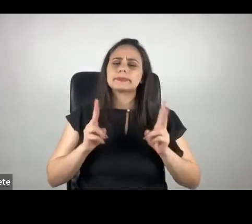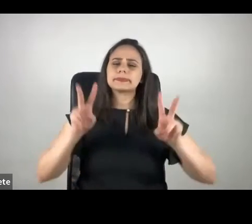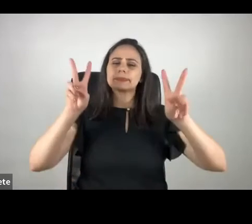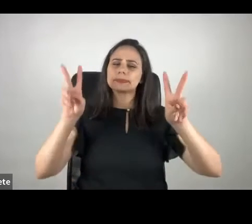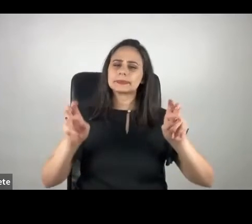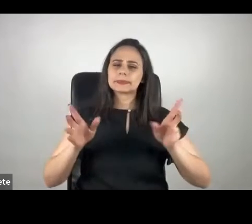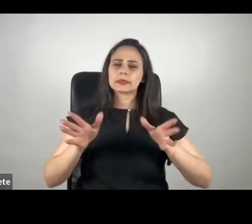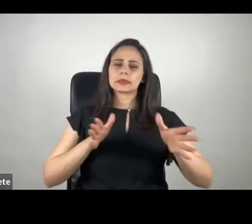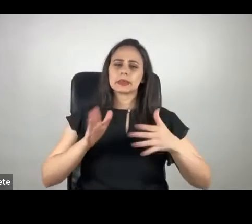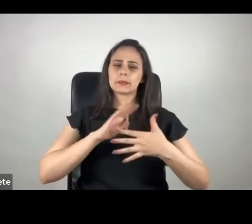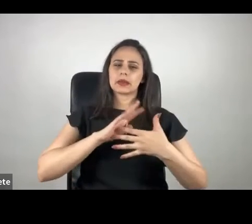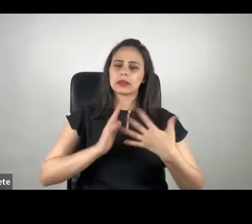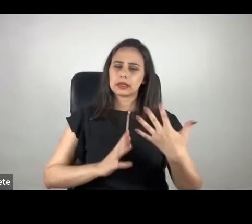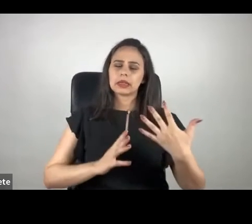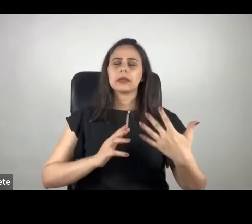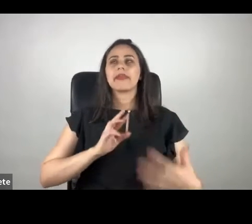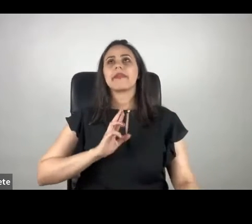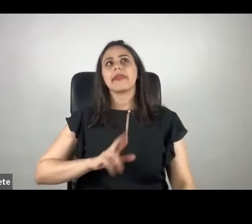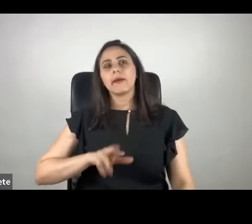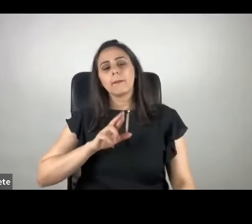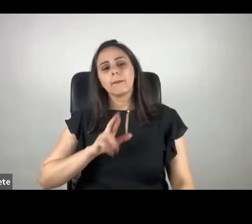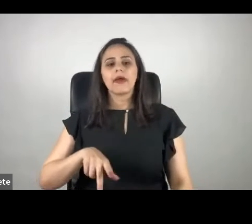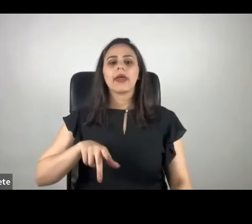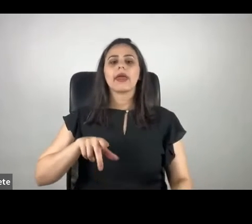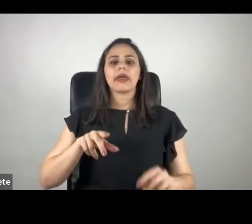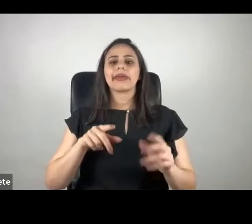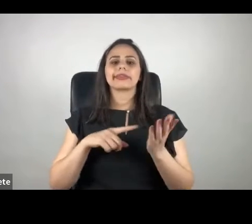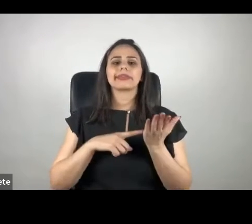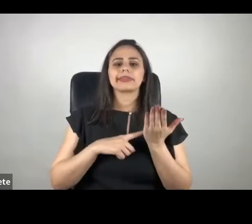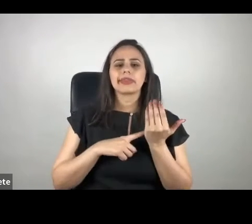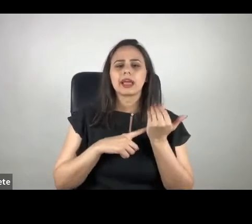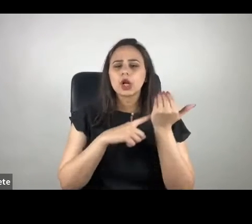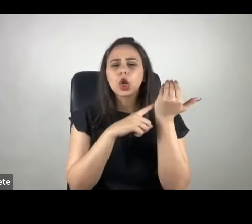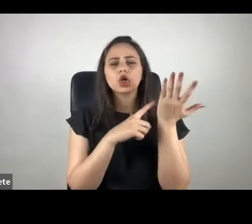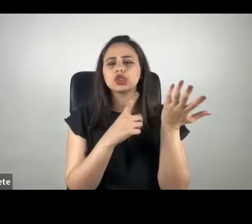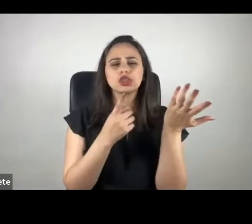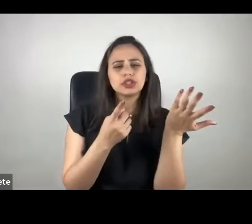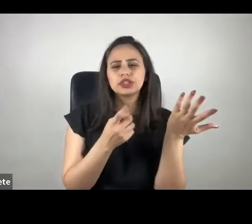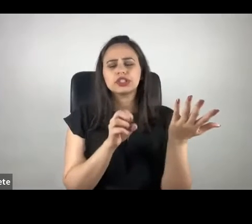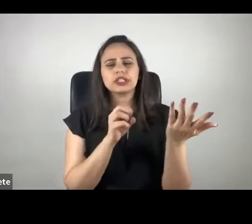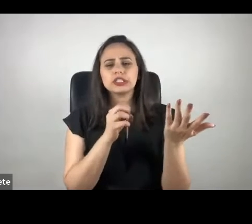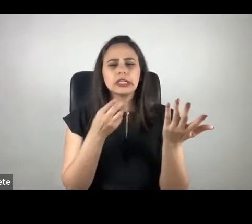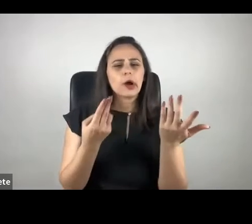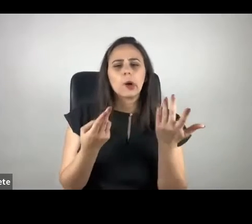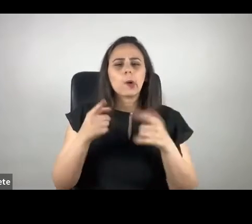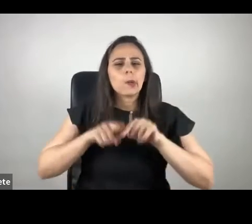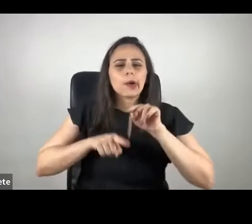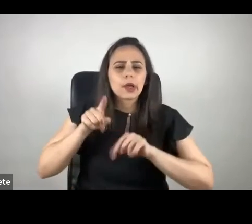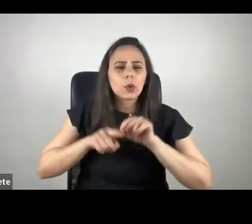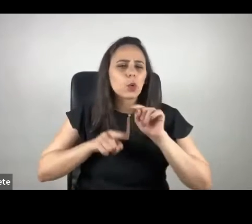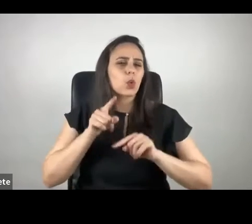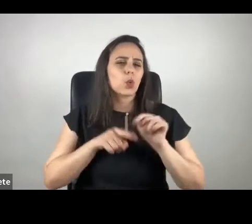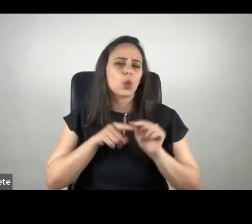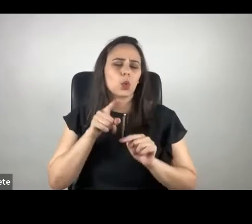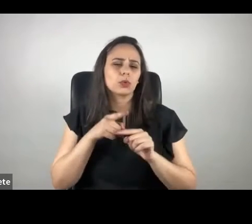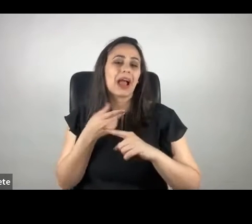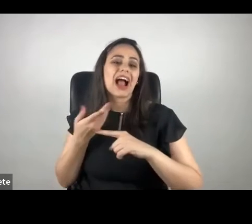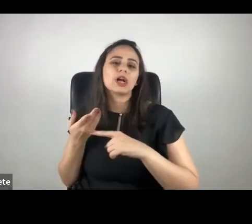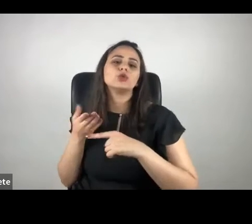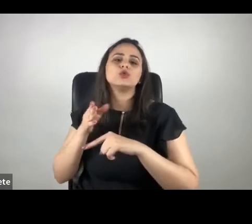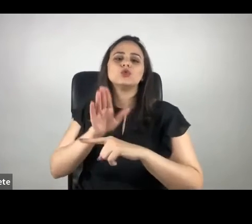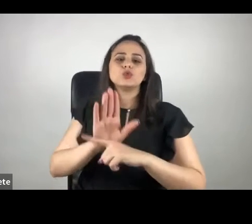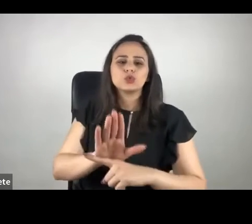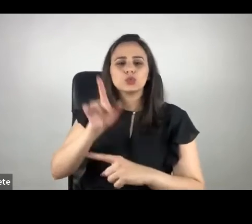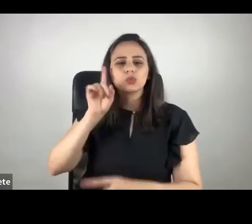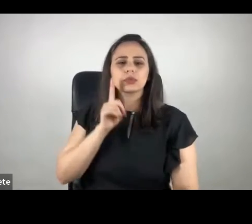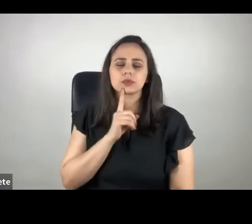em Libras, a gente não está falando sobre uma tecnologia assistiva, um recurso que a gente usa para ajudar as pessoas